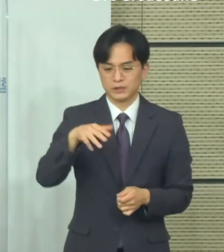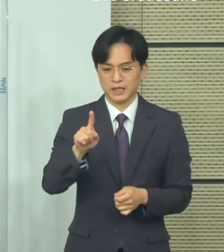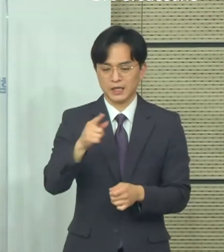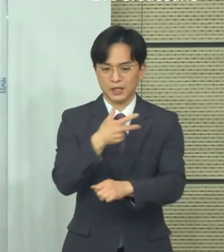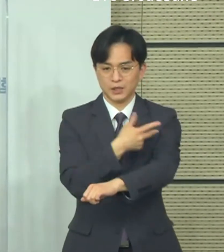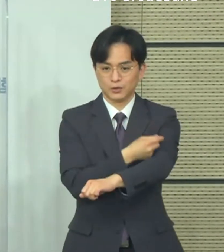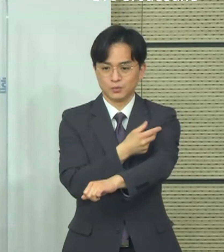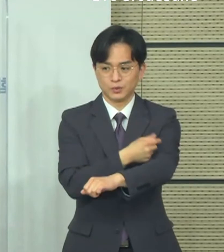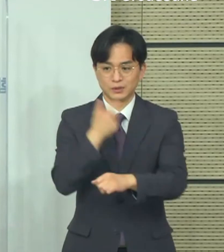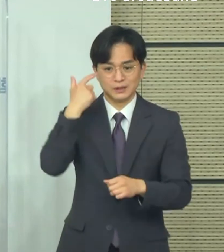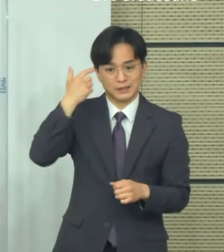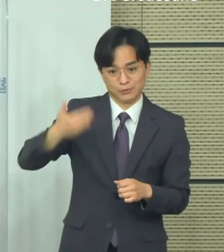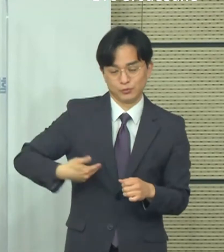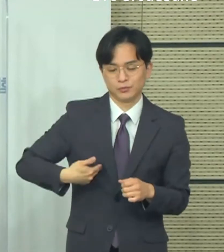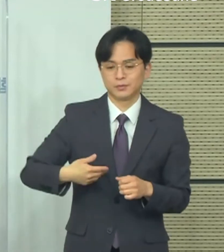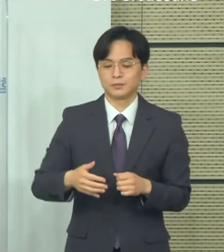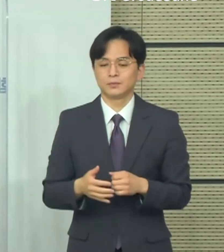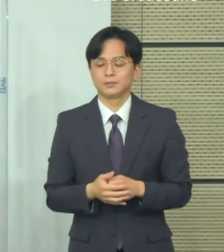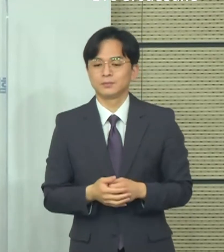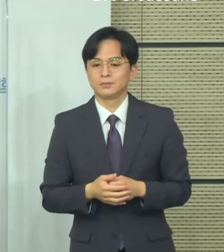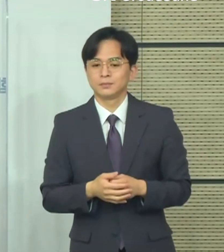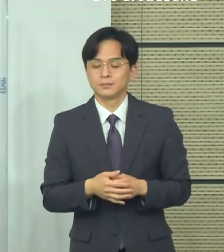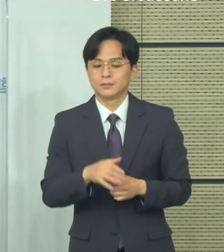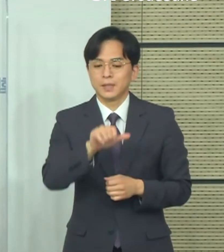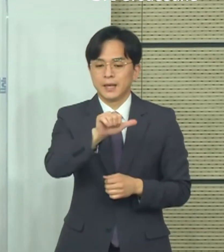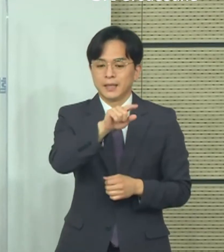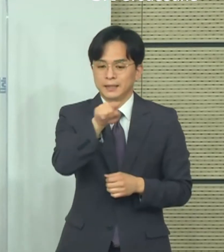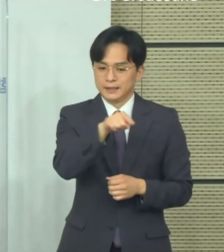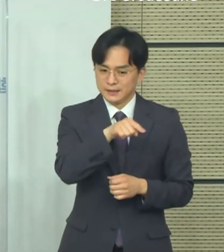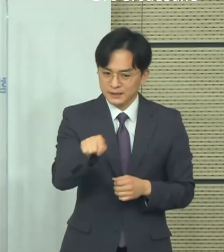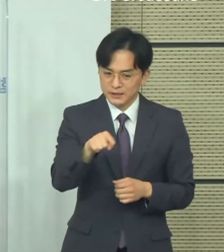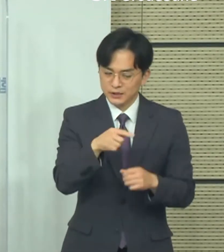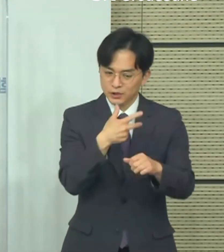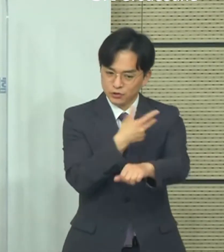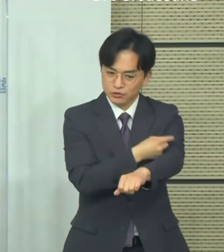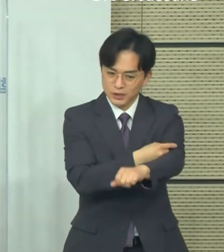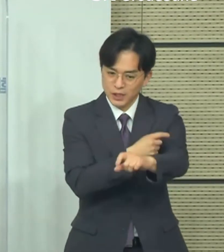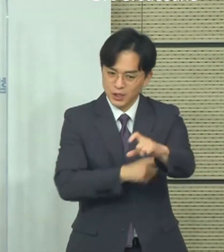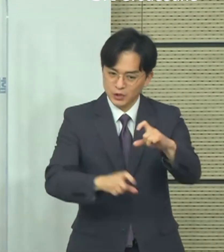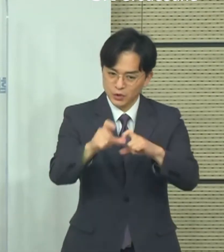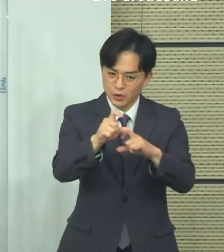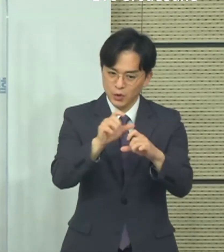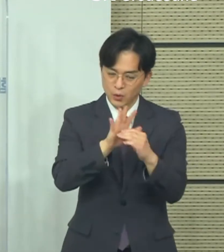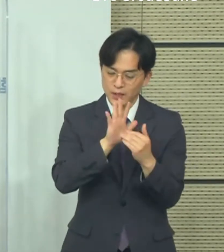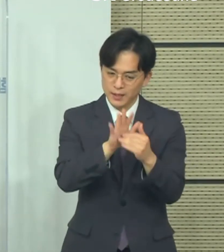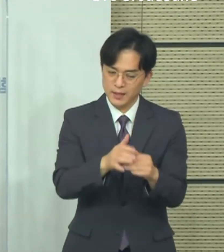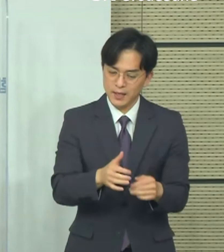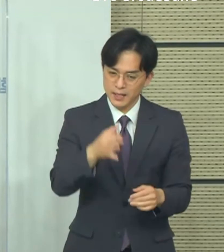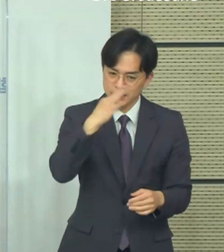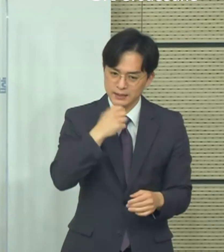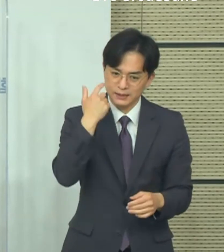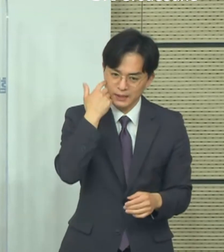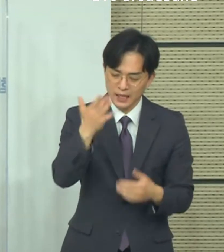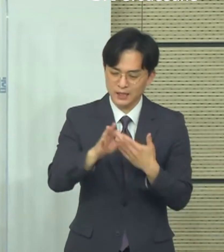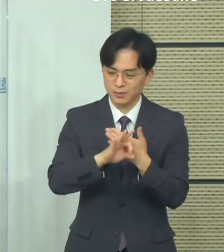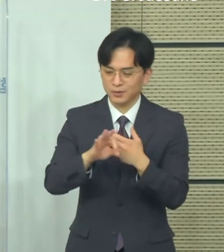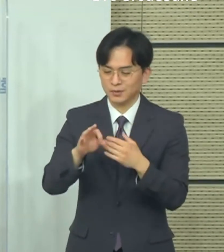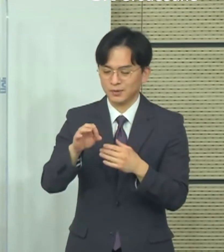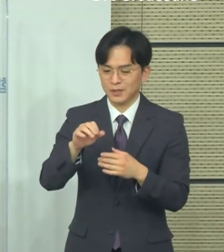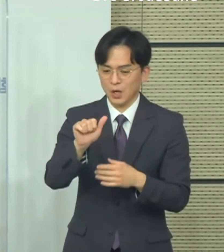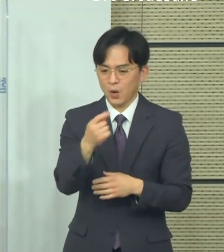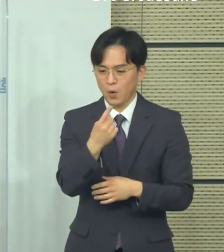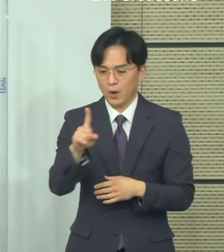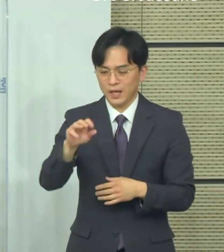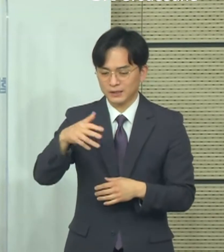부분들에 대한 교차 접종의 효과 부분들은 아직까지는 조금 이른감이 있는 것 같습니다. 특히 인도 변이 바이러스는 최고,